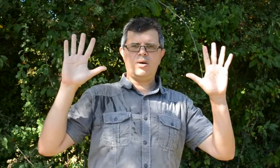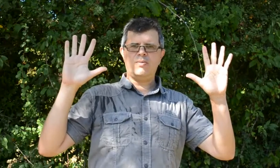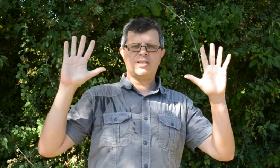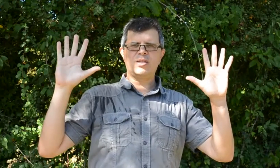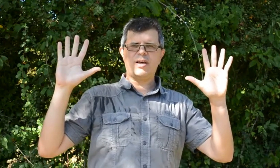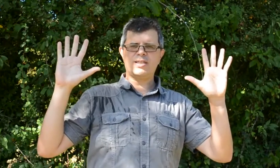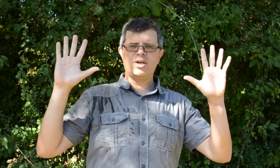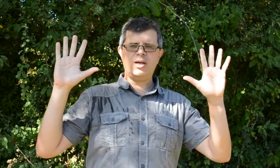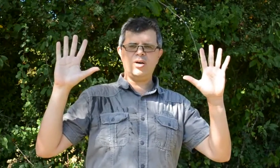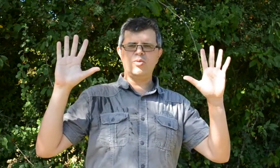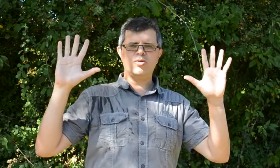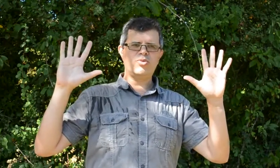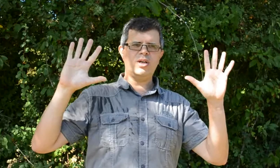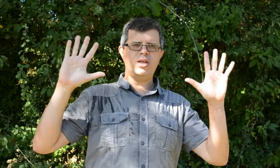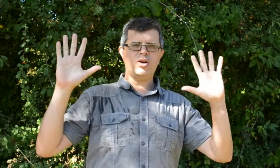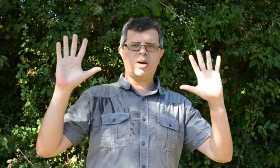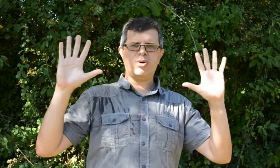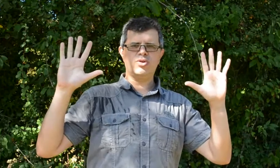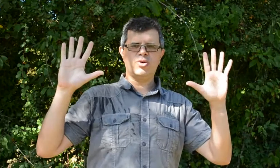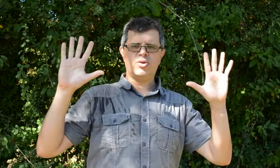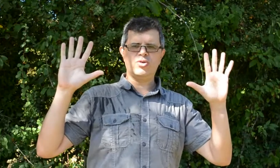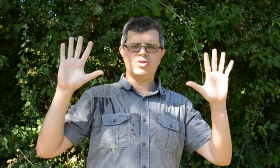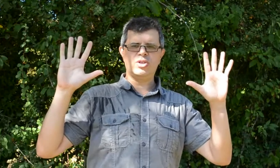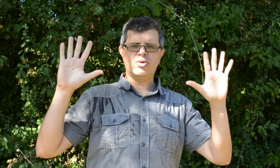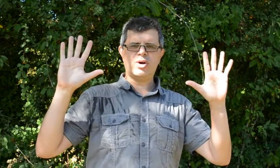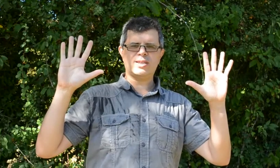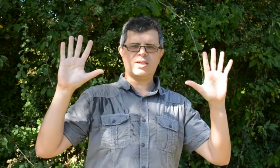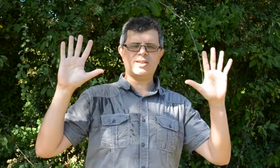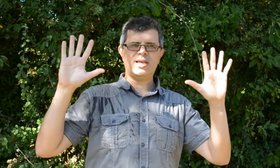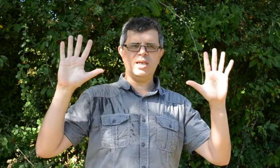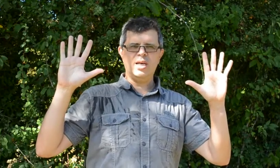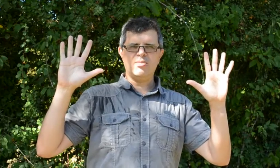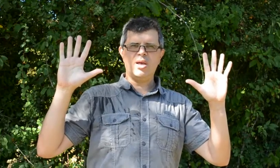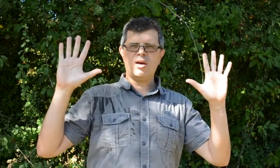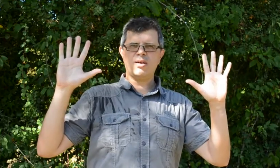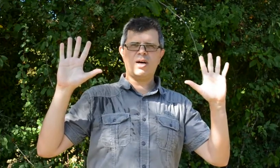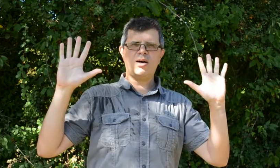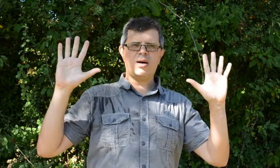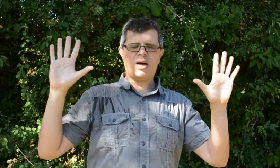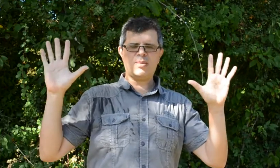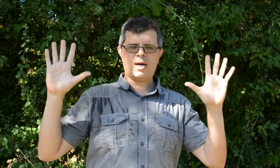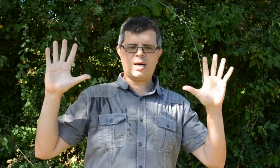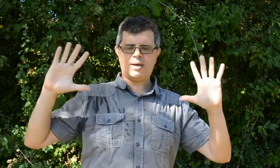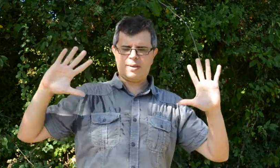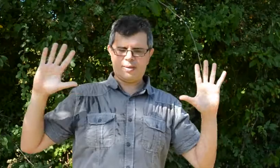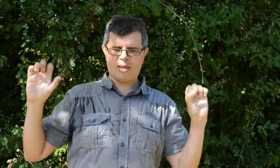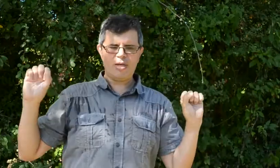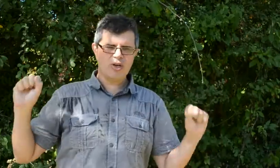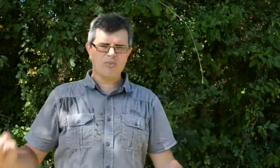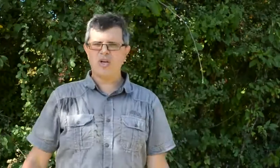Avec cette norme là, on peut aller normalement de 0 à 55, mais avec ma méthode, on peut aller